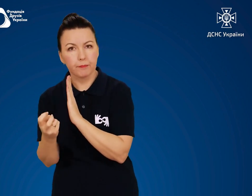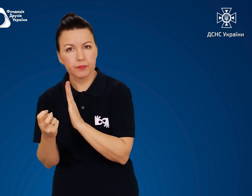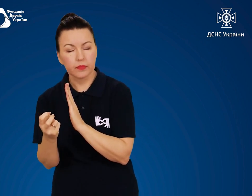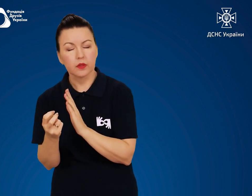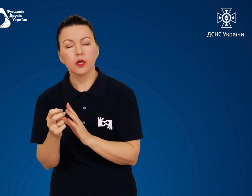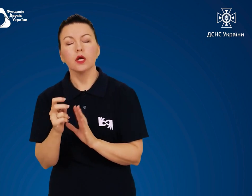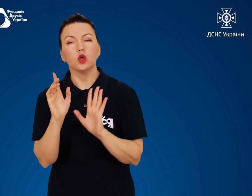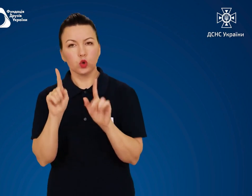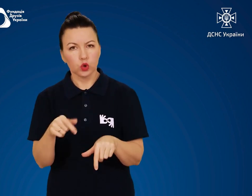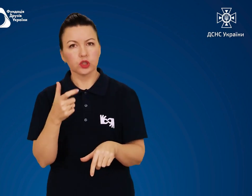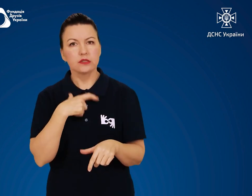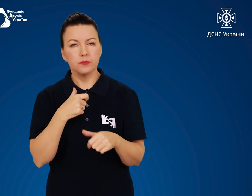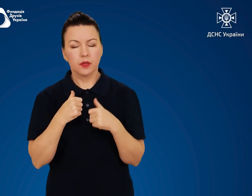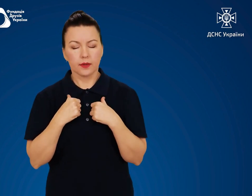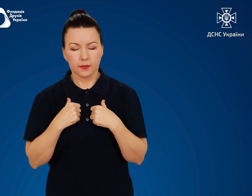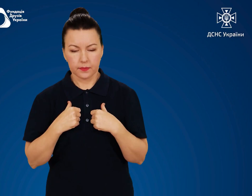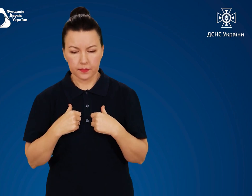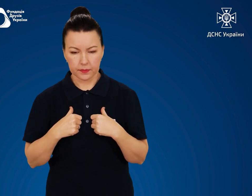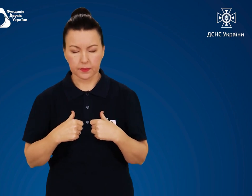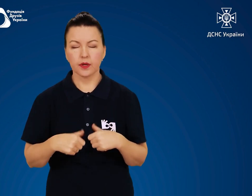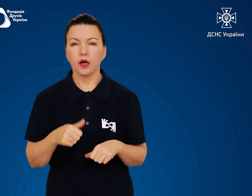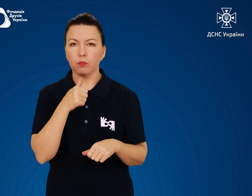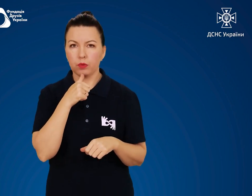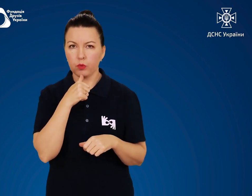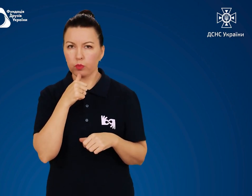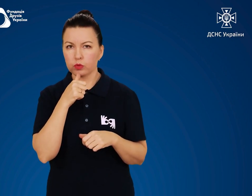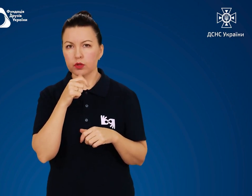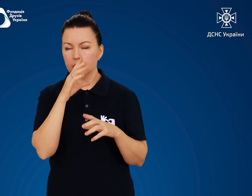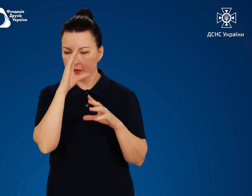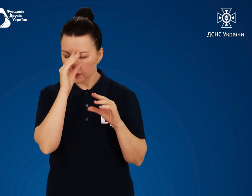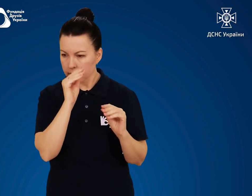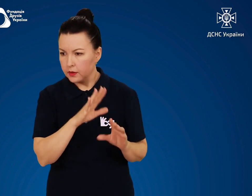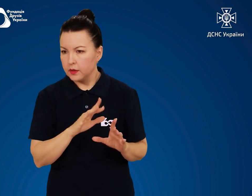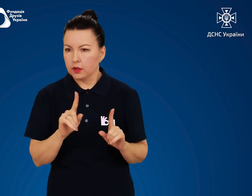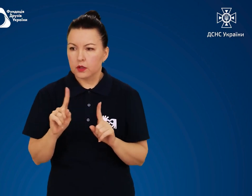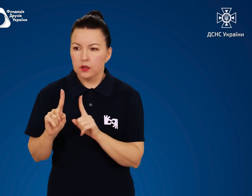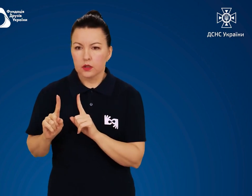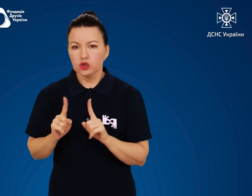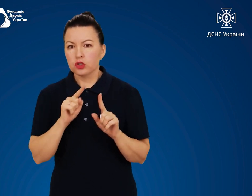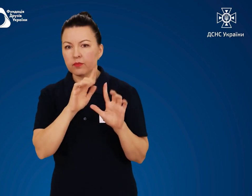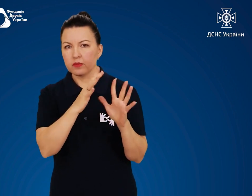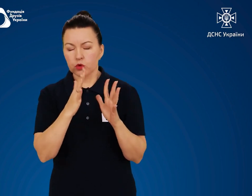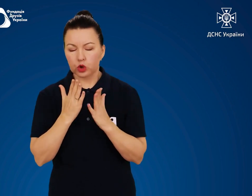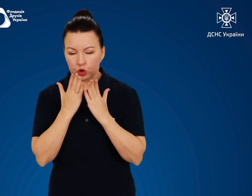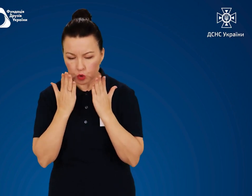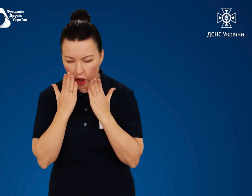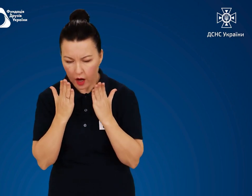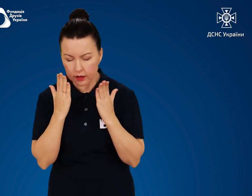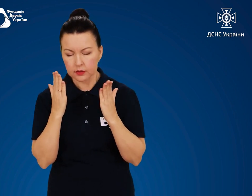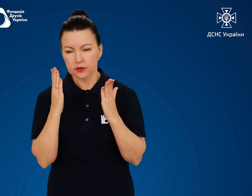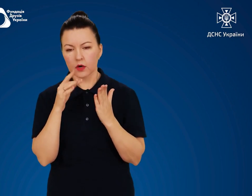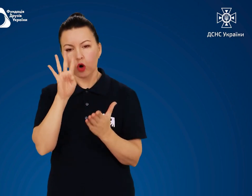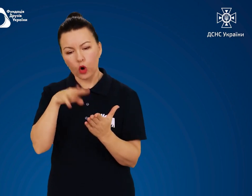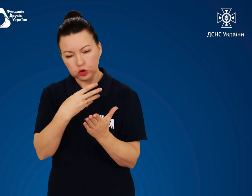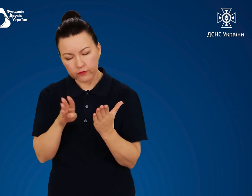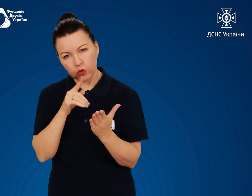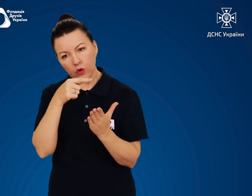Заспокойтеся, спробуйте відволіктися від того, що відбувається Читайте, розгадуйте